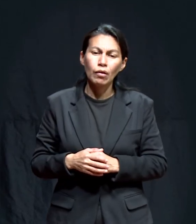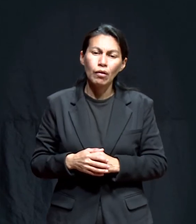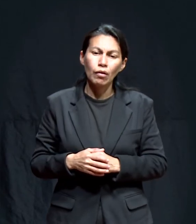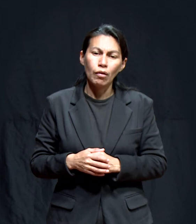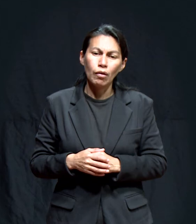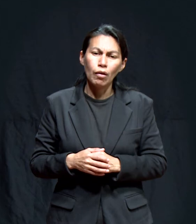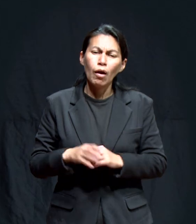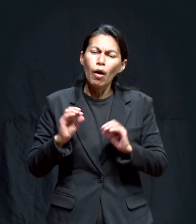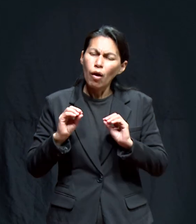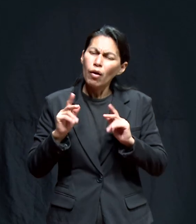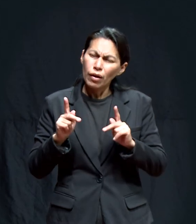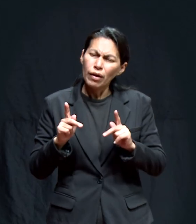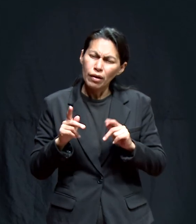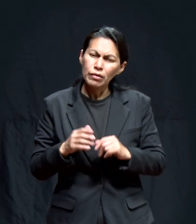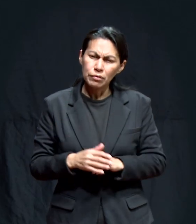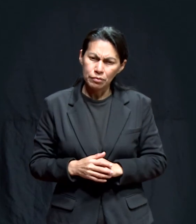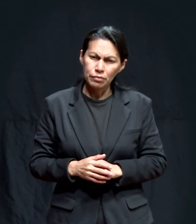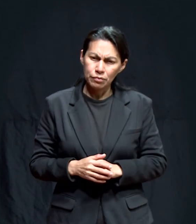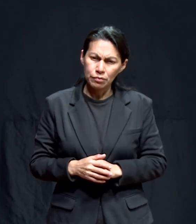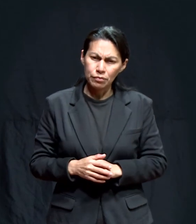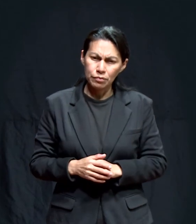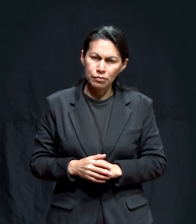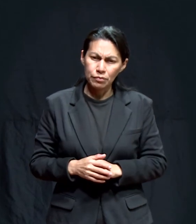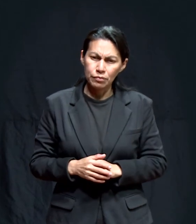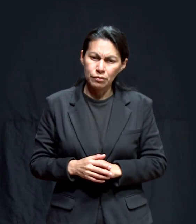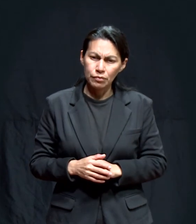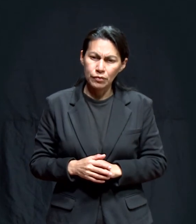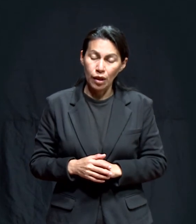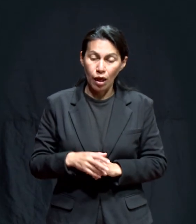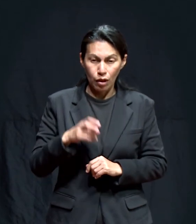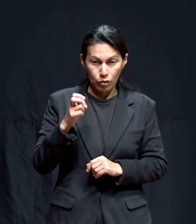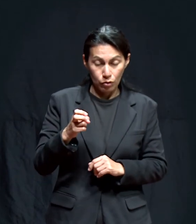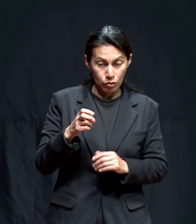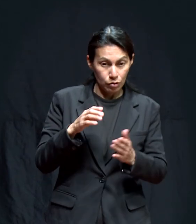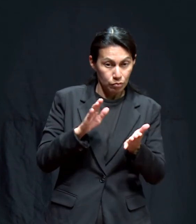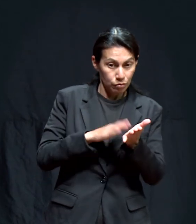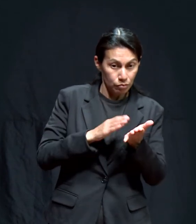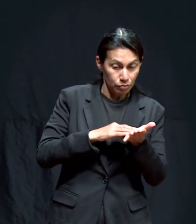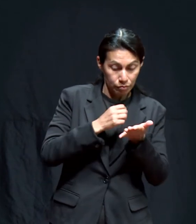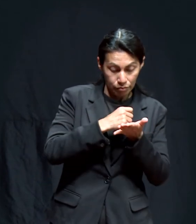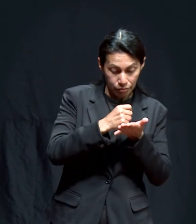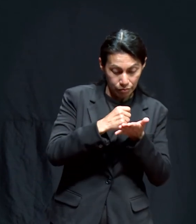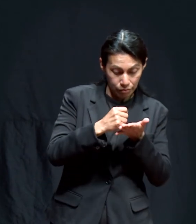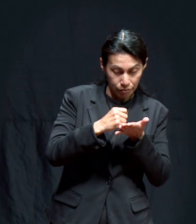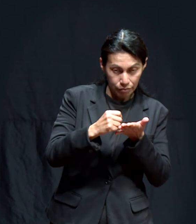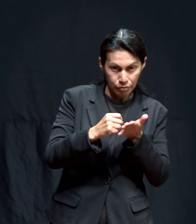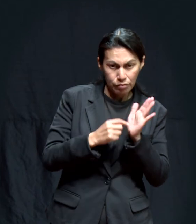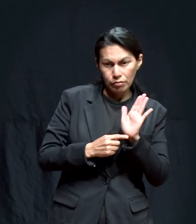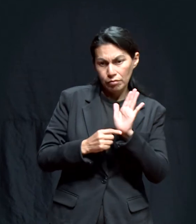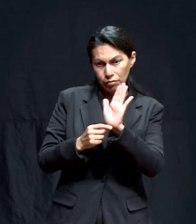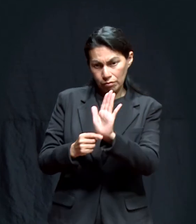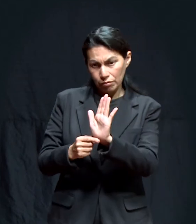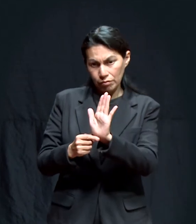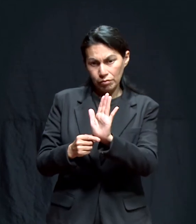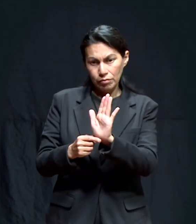Bueno, pues dice, entonces, así quedamos, dice. Metí mi memorándum.